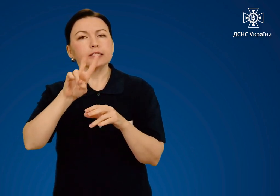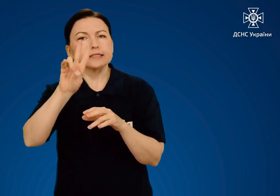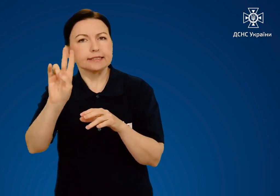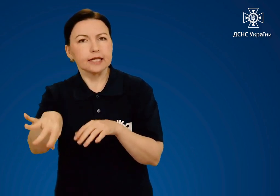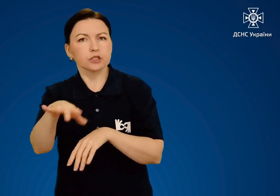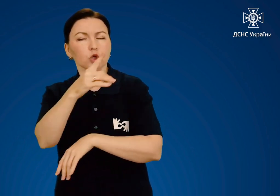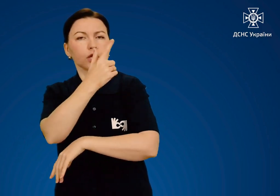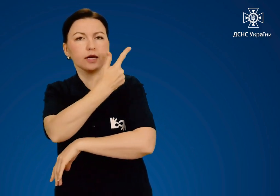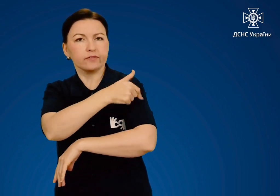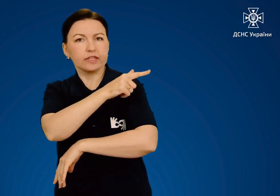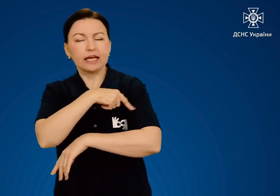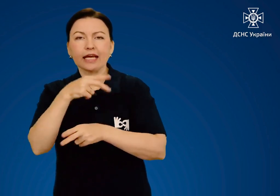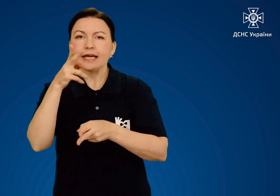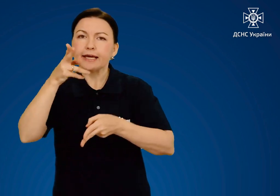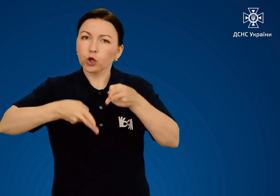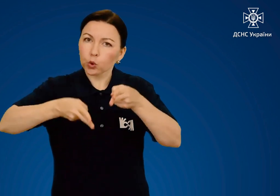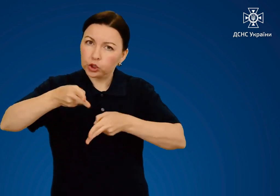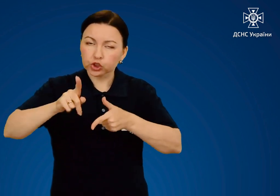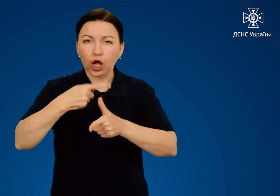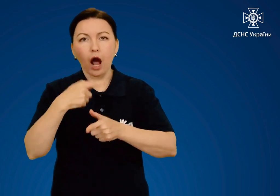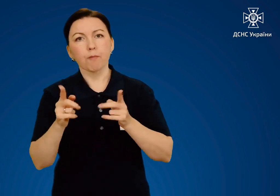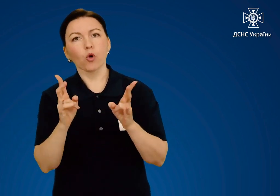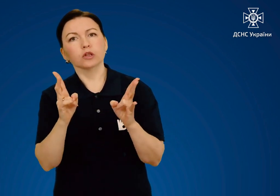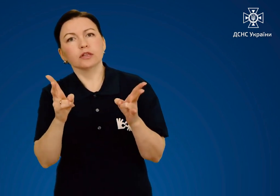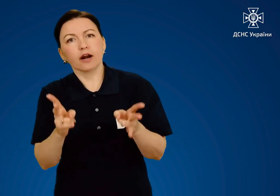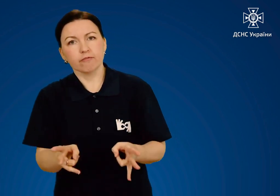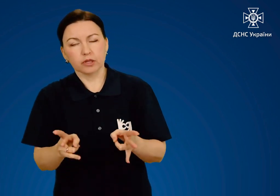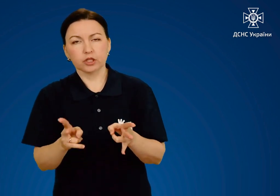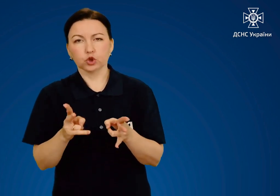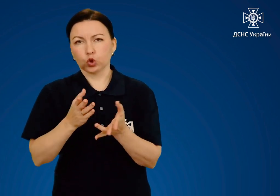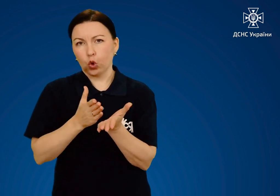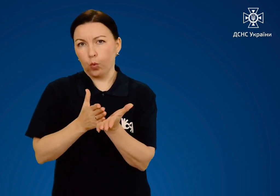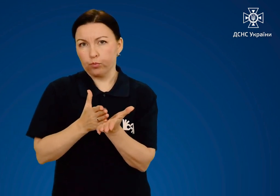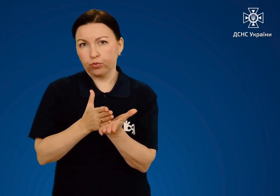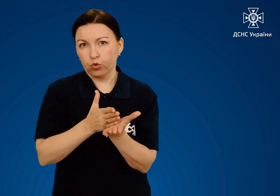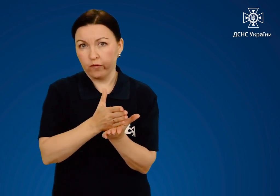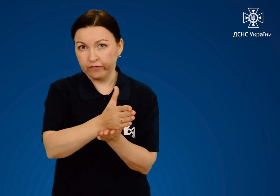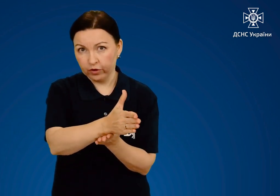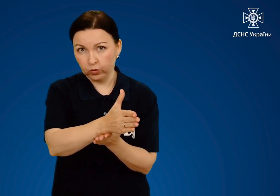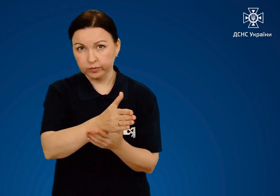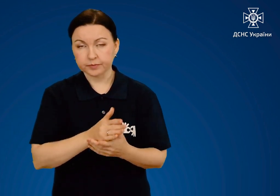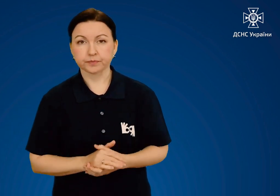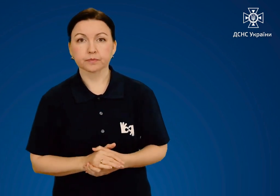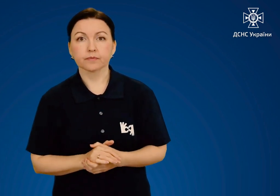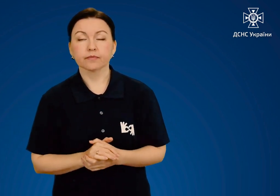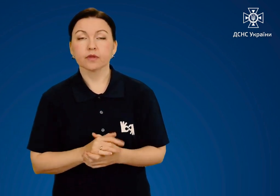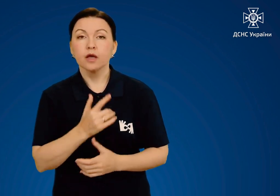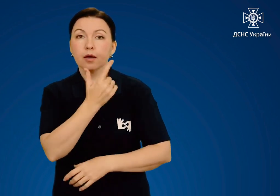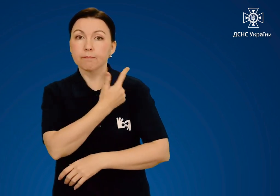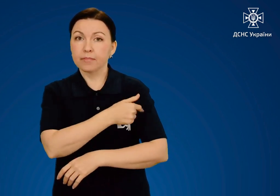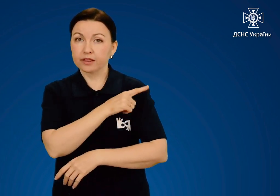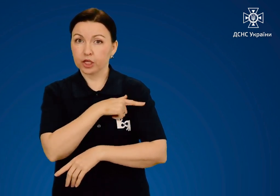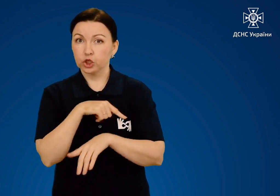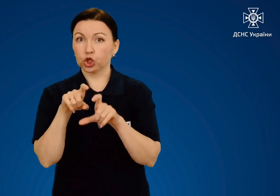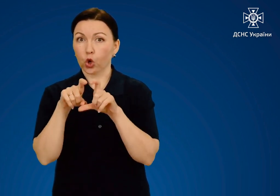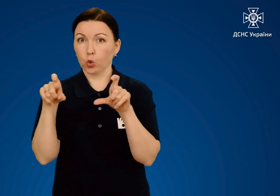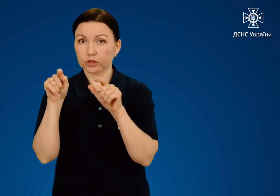найближче стаціонарне відділення хірургічного або травматичного профілю. В